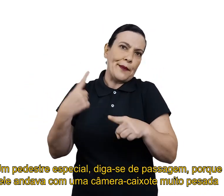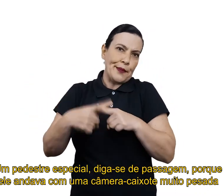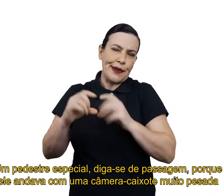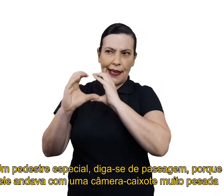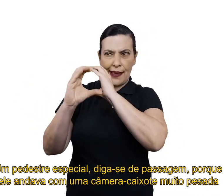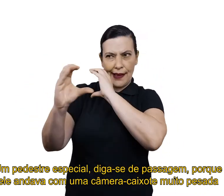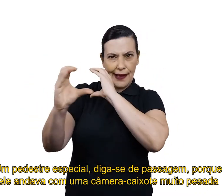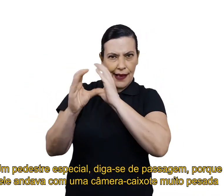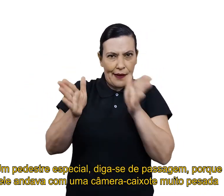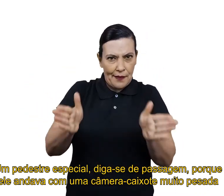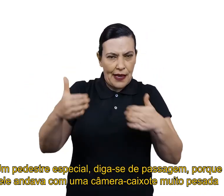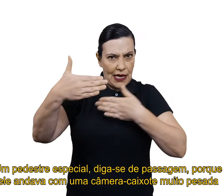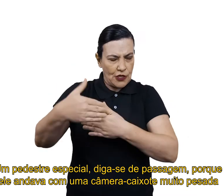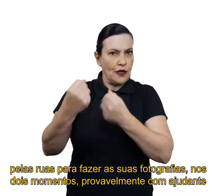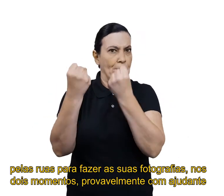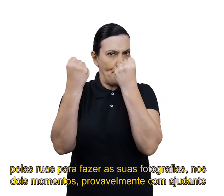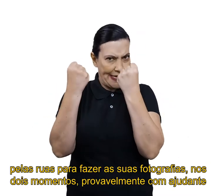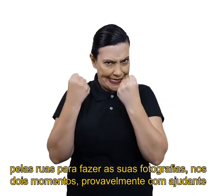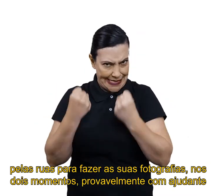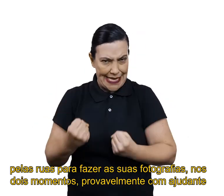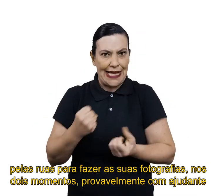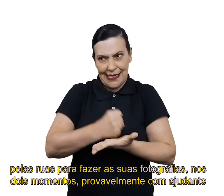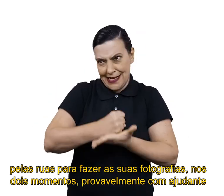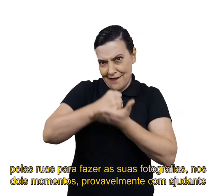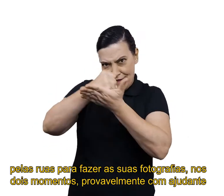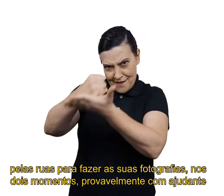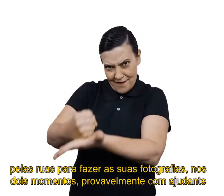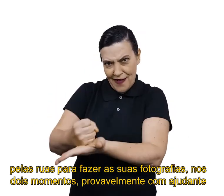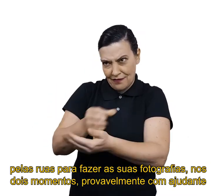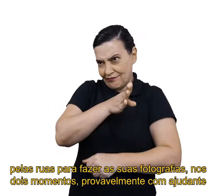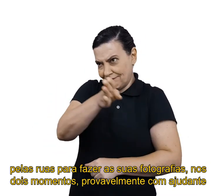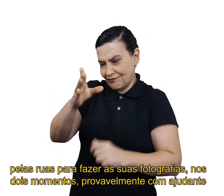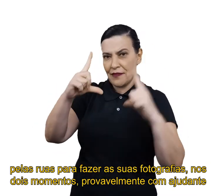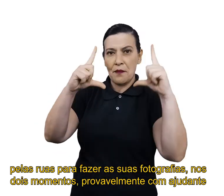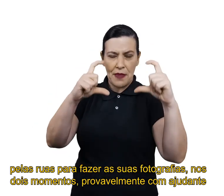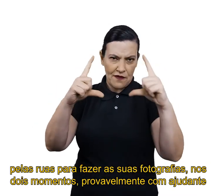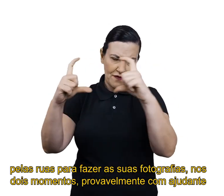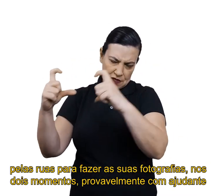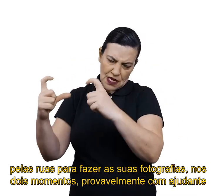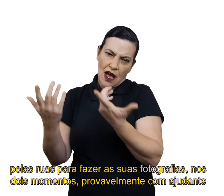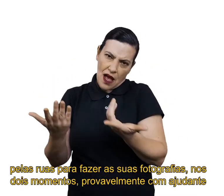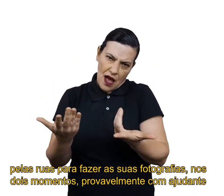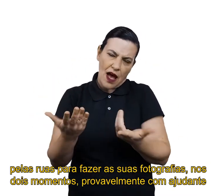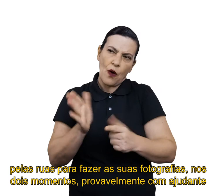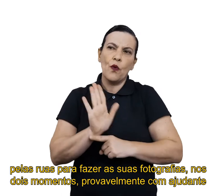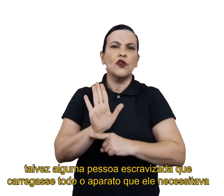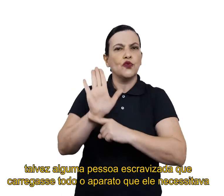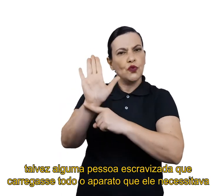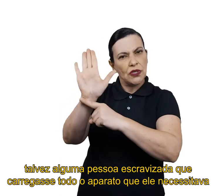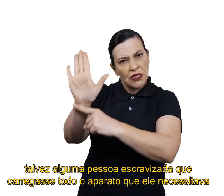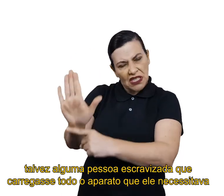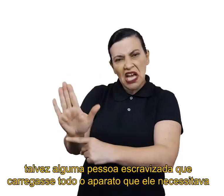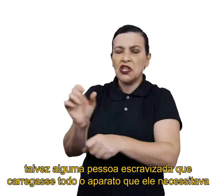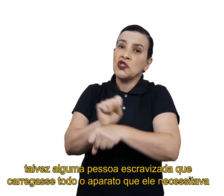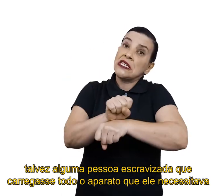uma câmera caixote muito pesada pelas ruas para fazer suas fotografias nos dois momentos, provavelmente com um ajudante, alguém,